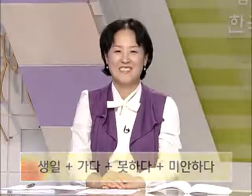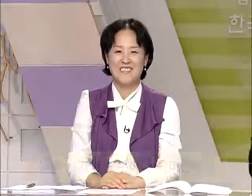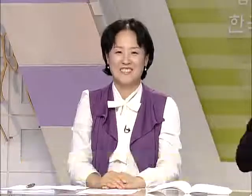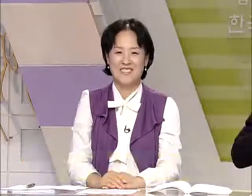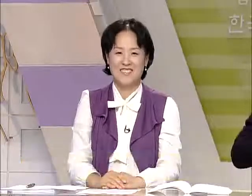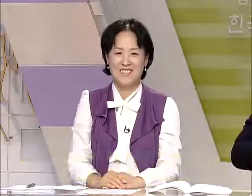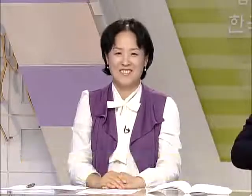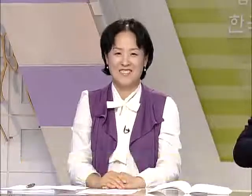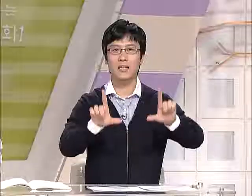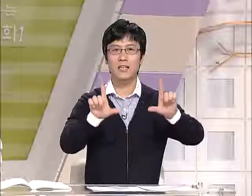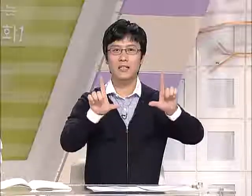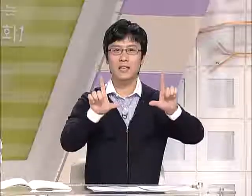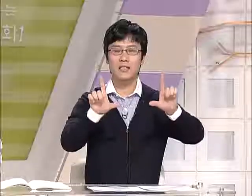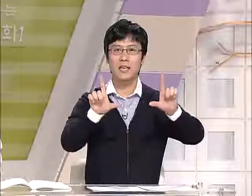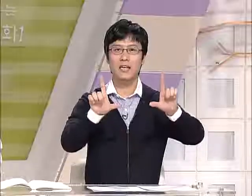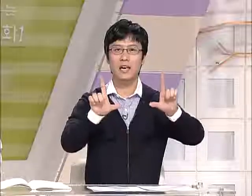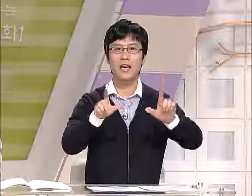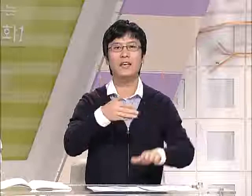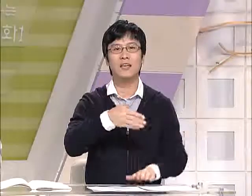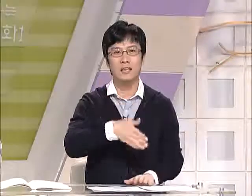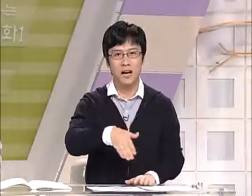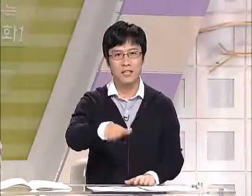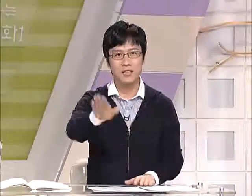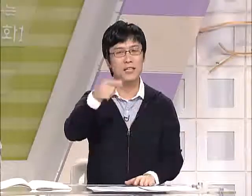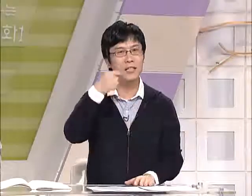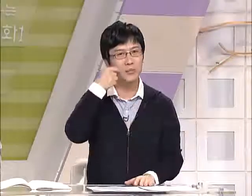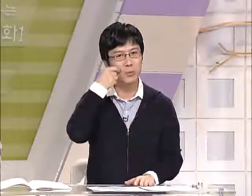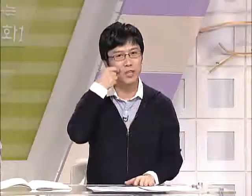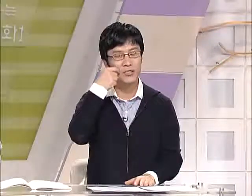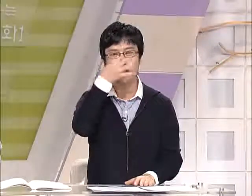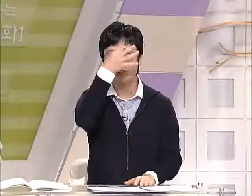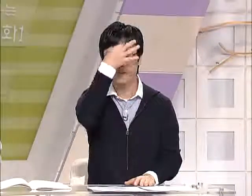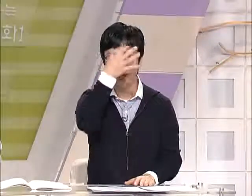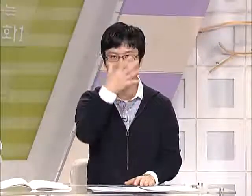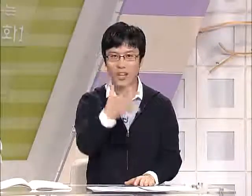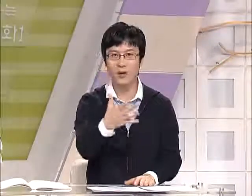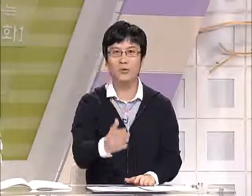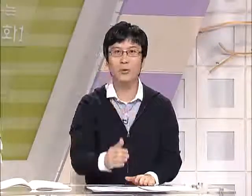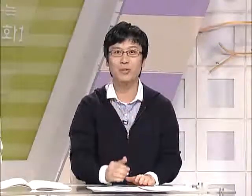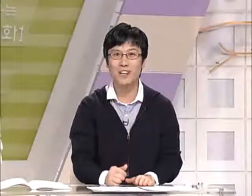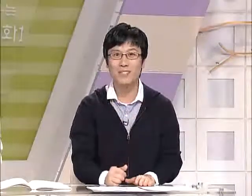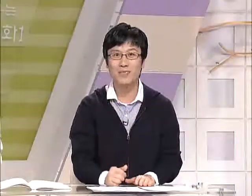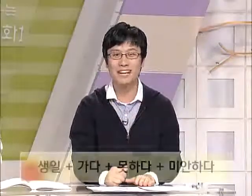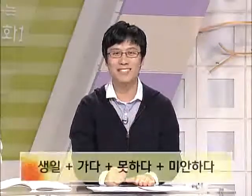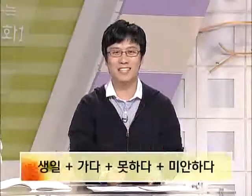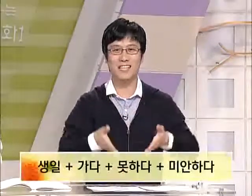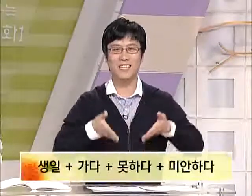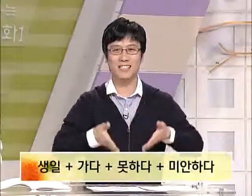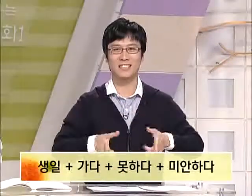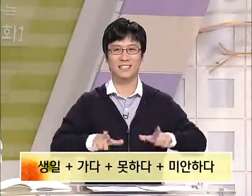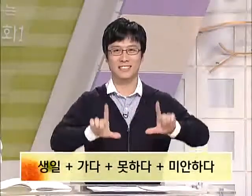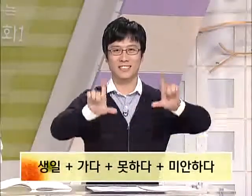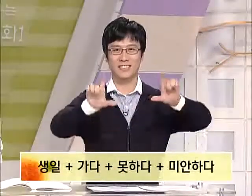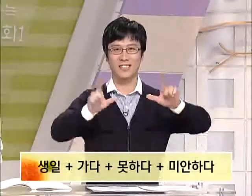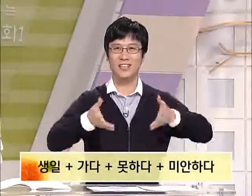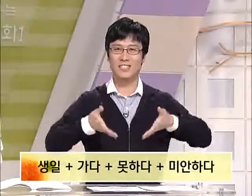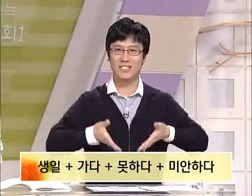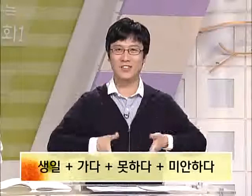생일 생일에 가지 못해서 미안해요 라는 표현 나왔습니다. 자 생일 기억하시죠?